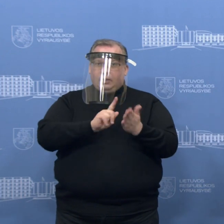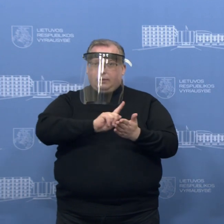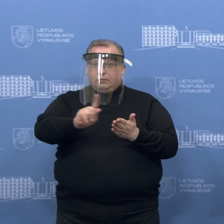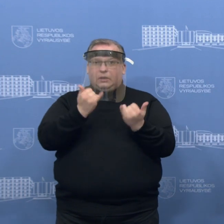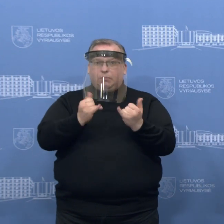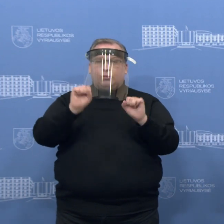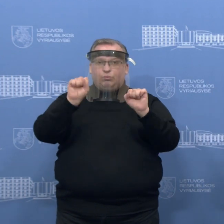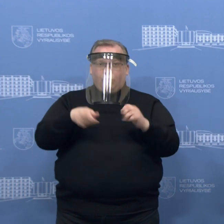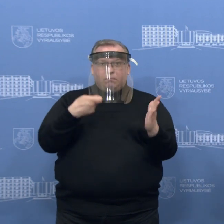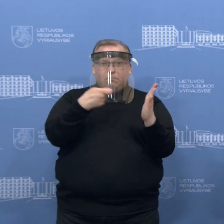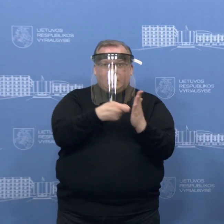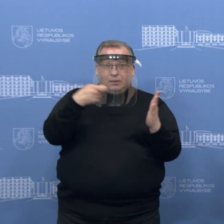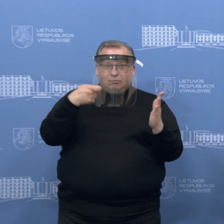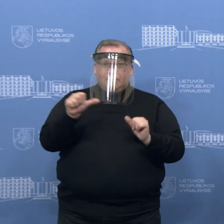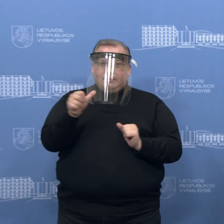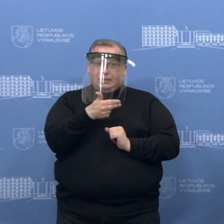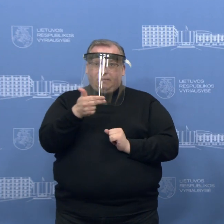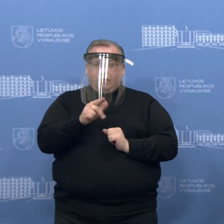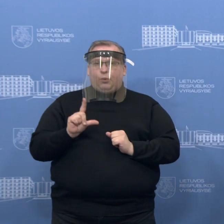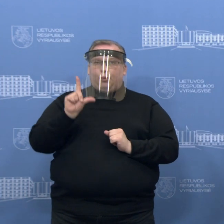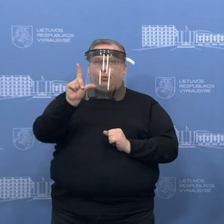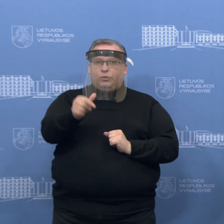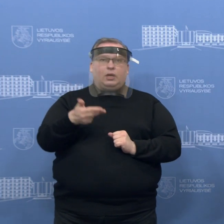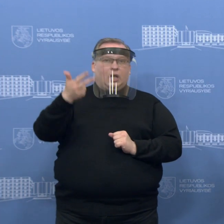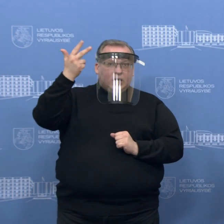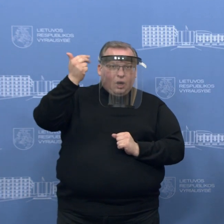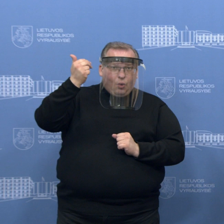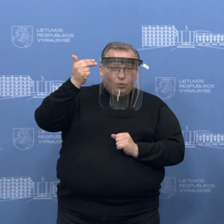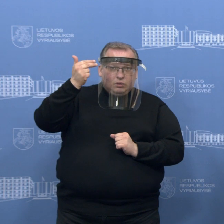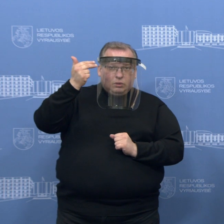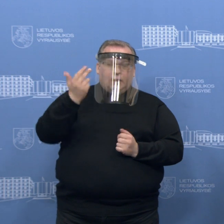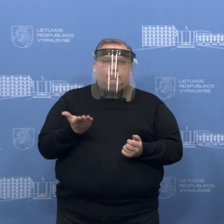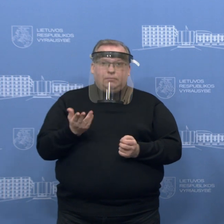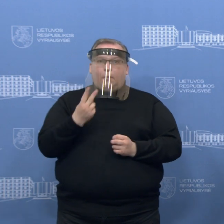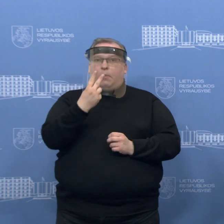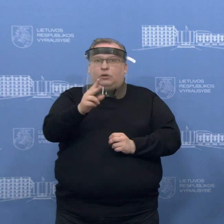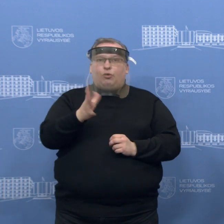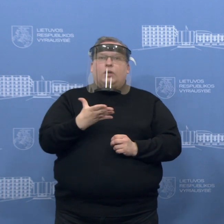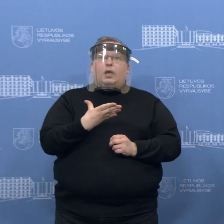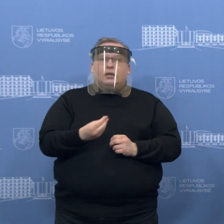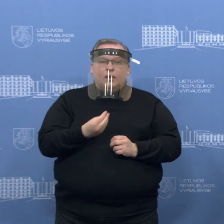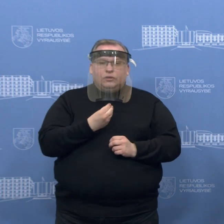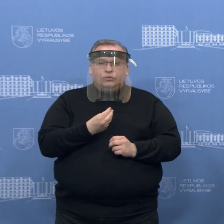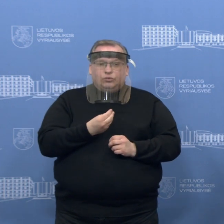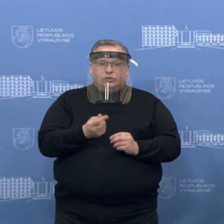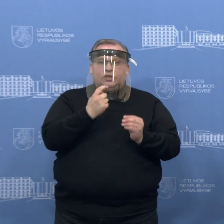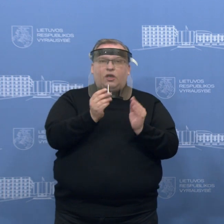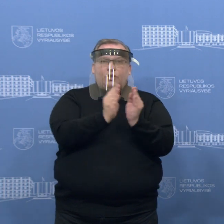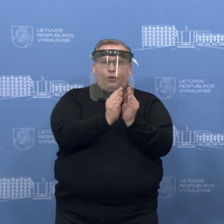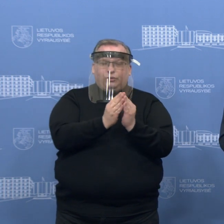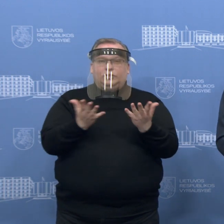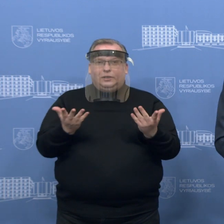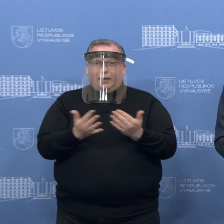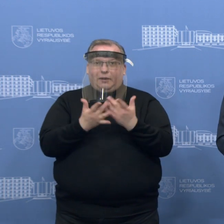dabar galima nusipirkti bilietus savo atgaliui, nuvykti, pavyzdžiui, į Kauną ir patikrinti ant kiek gražus ir tvirti jų margučiai. Na,